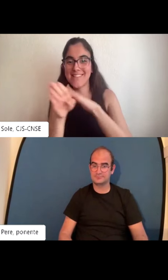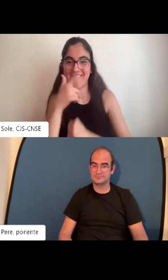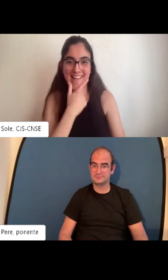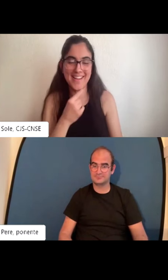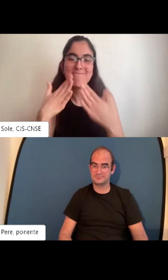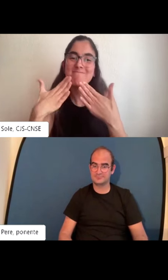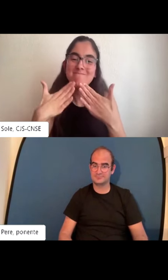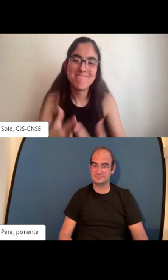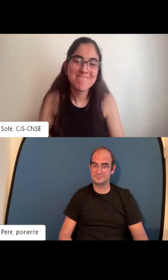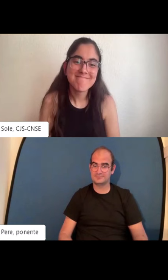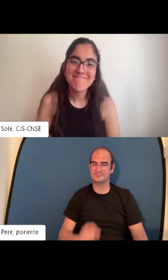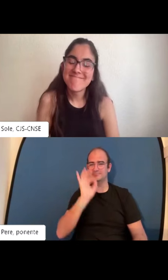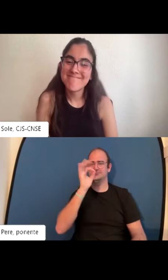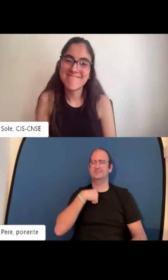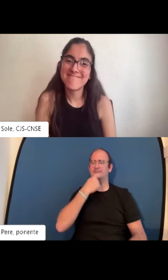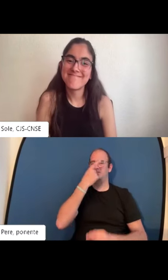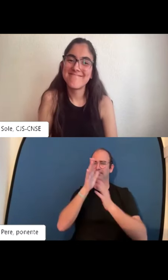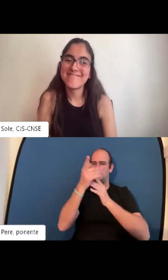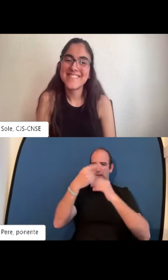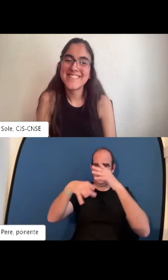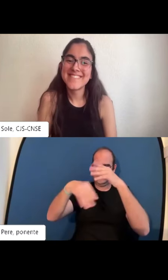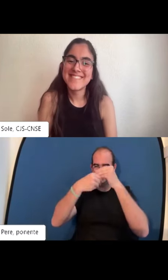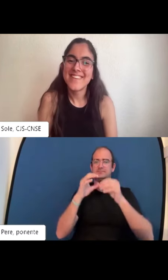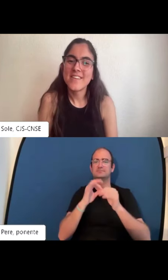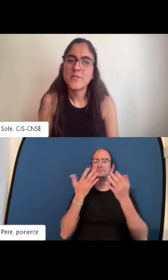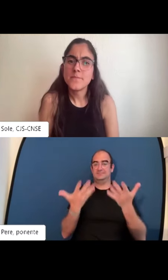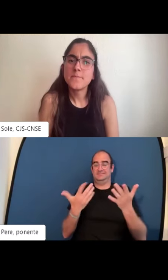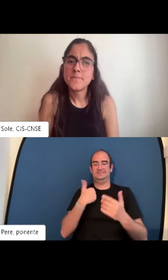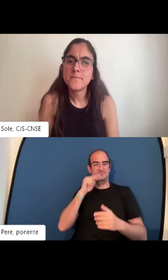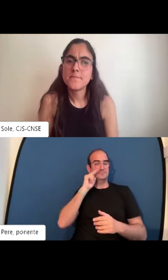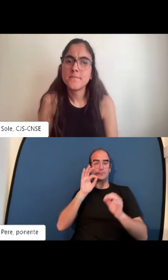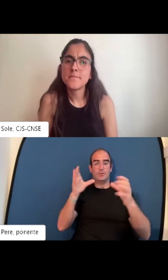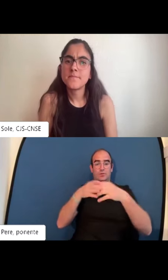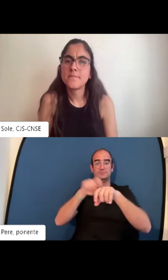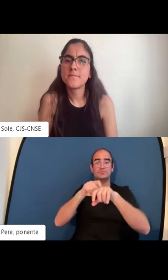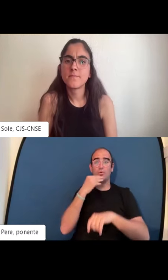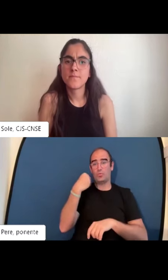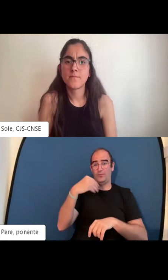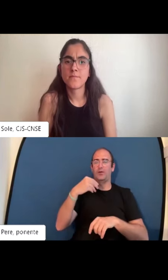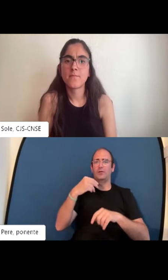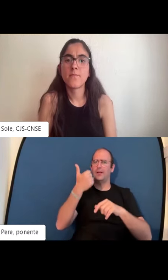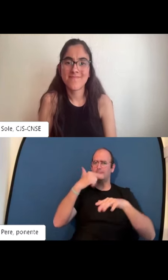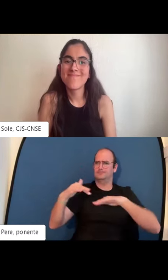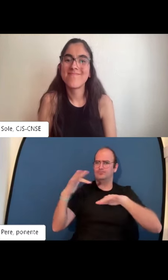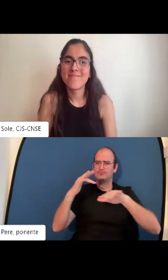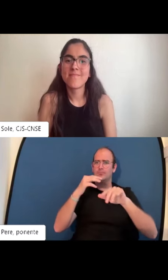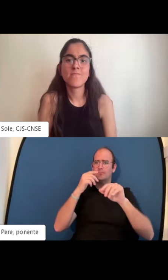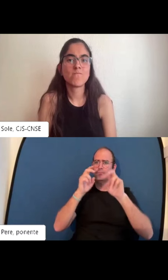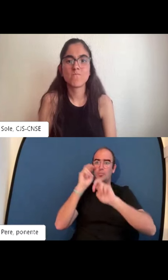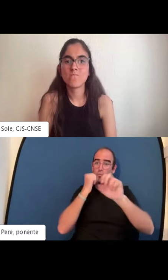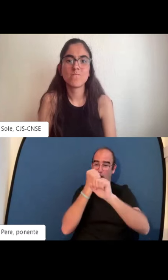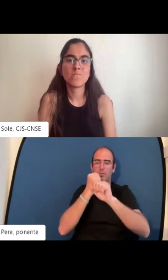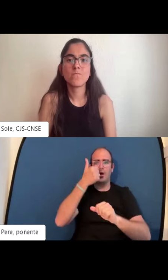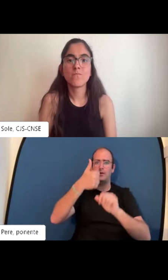y me lo llevo para una futura entrevista de trabajo. Muchas gracias, Pérez. Añadirnos también que ahora mismo el